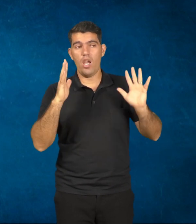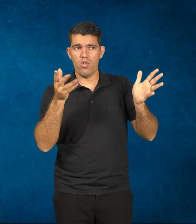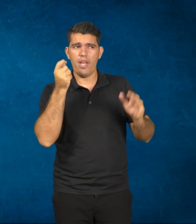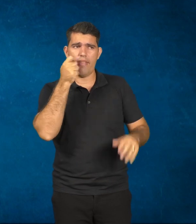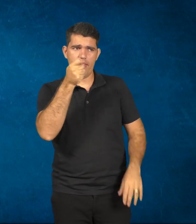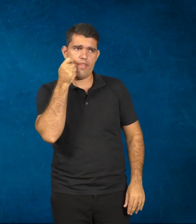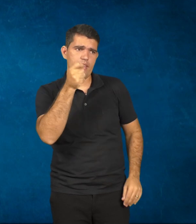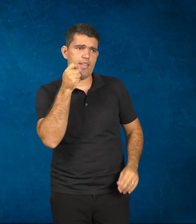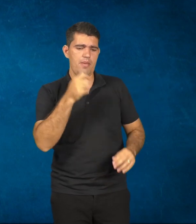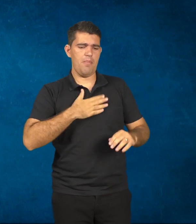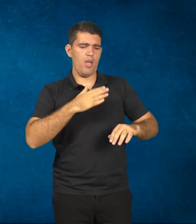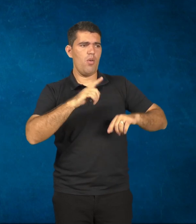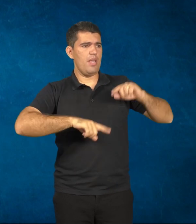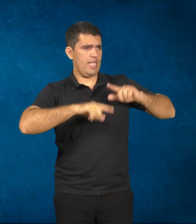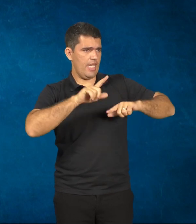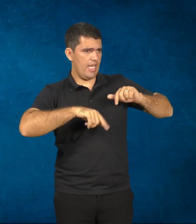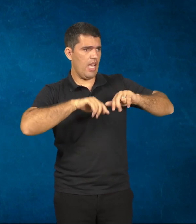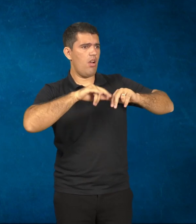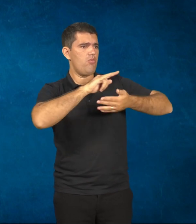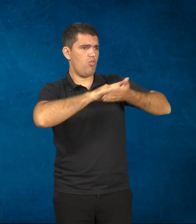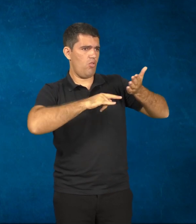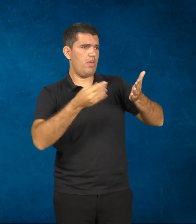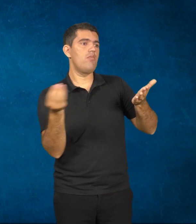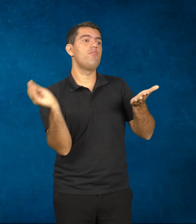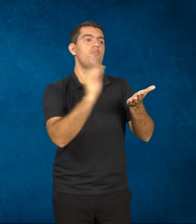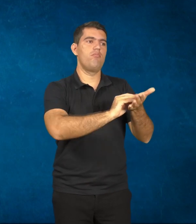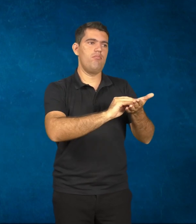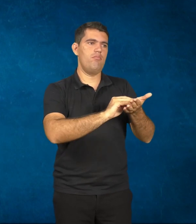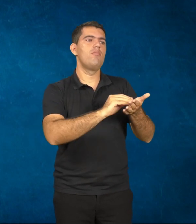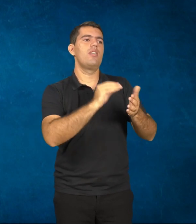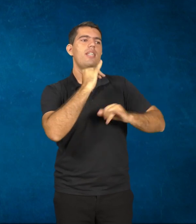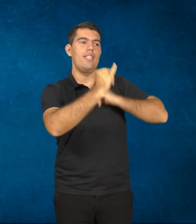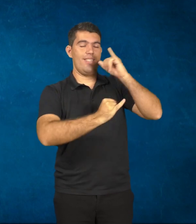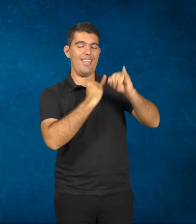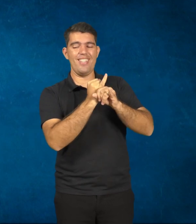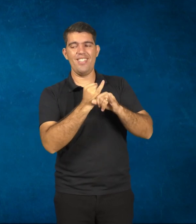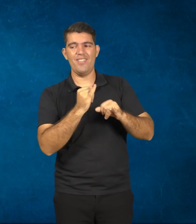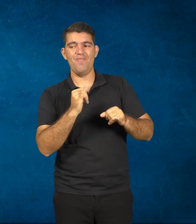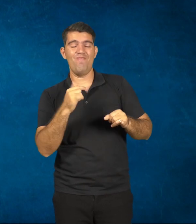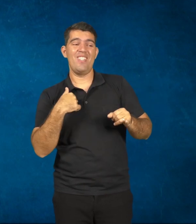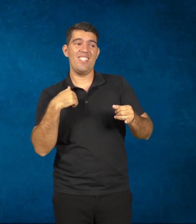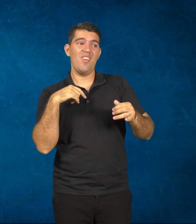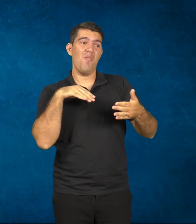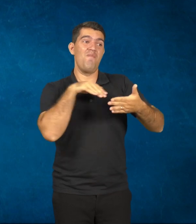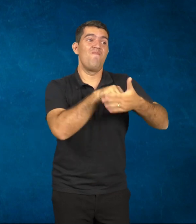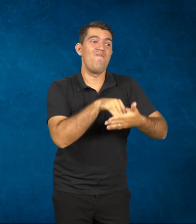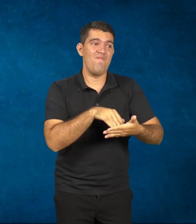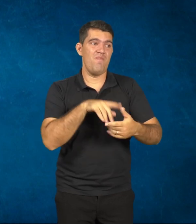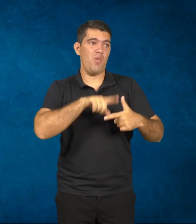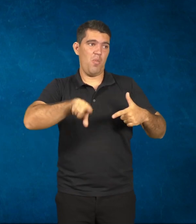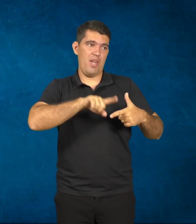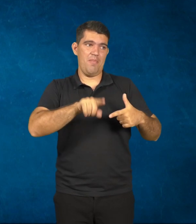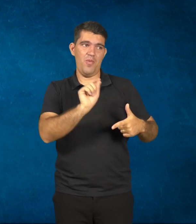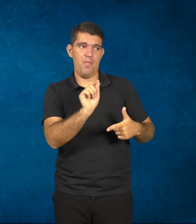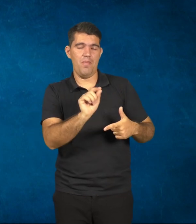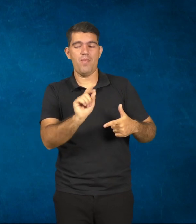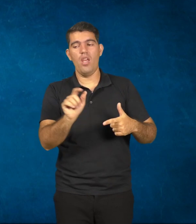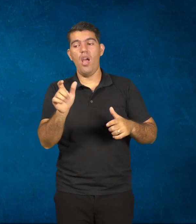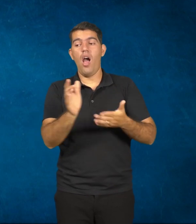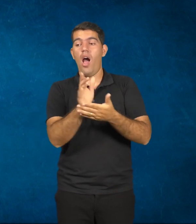vezes publicar alguma coisa assim na internet, mas eu esbarrei na seguinte situação, alunos que não tinham